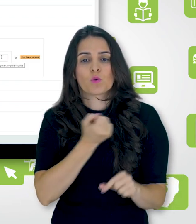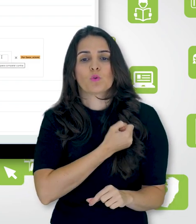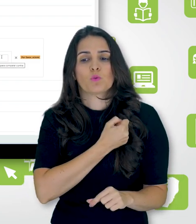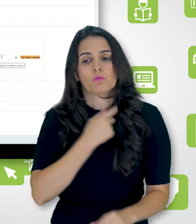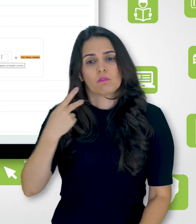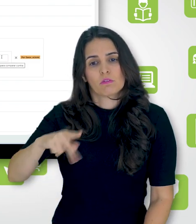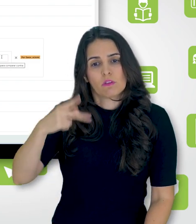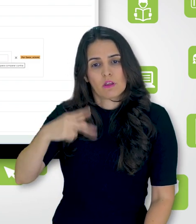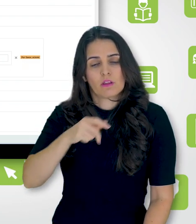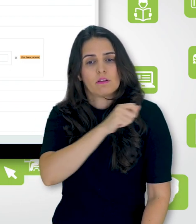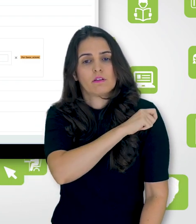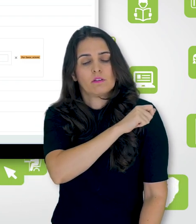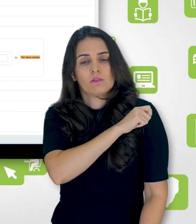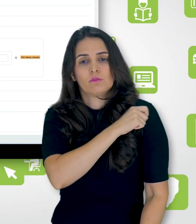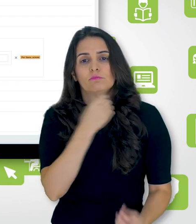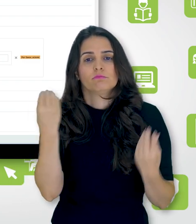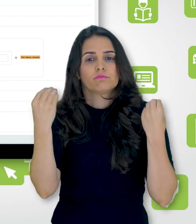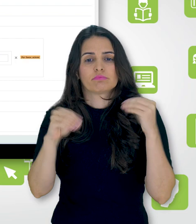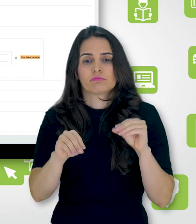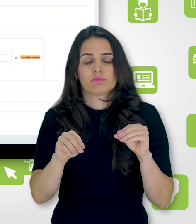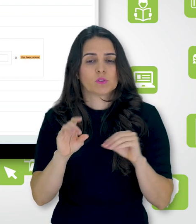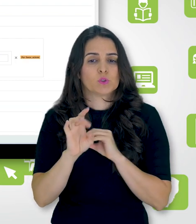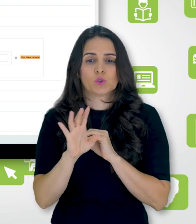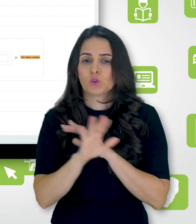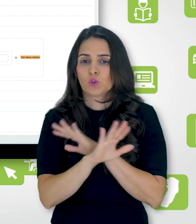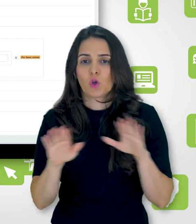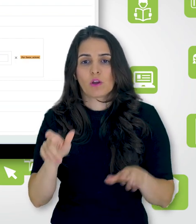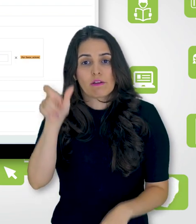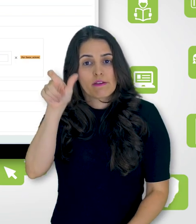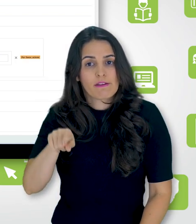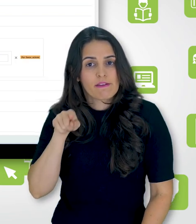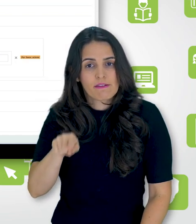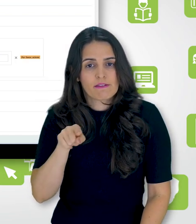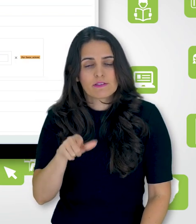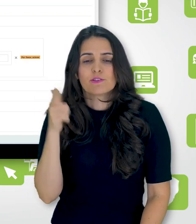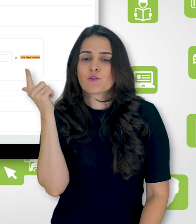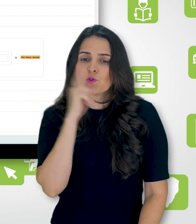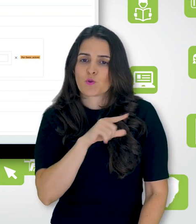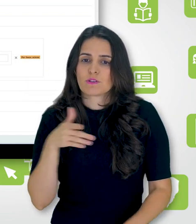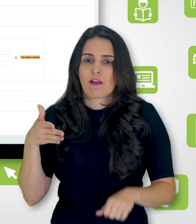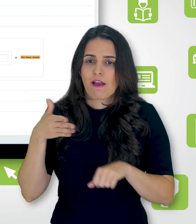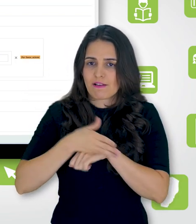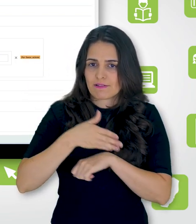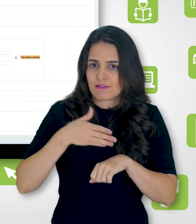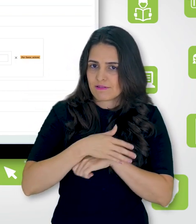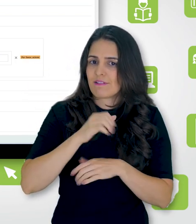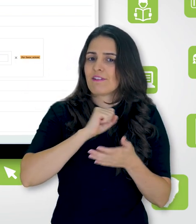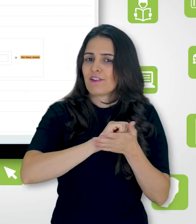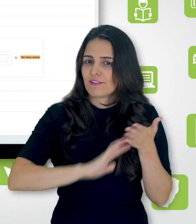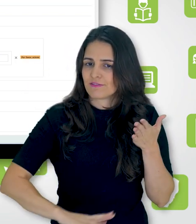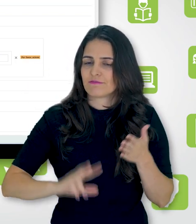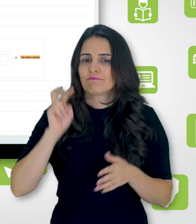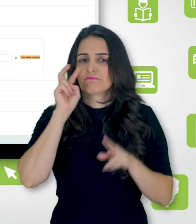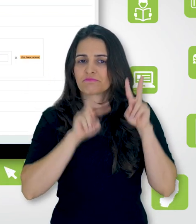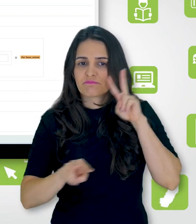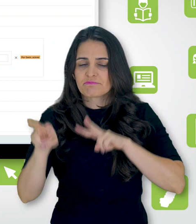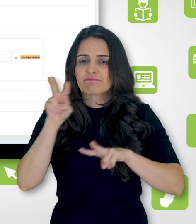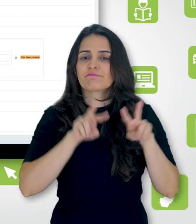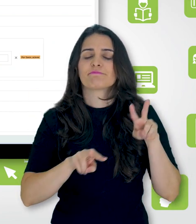matrícula do aluno, e somente este aluno vai ter acesso a essa atividade. Então,